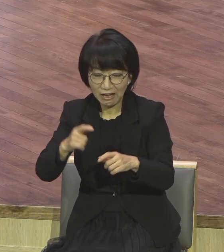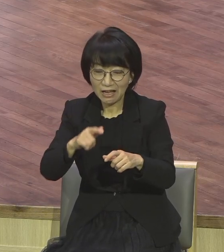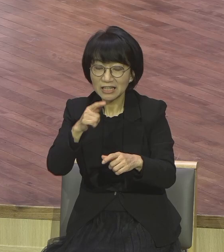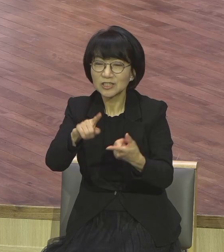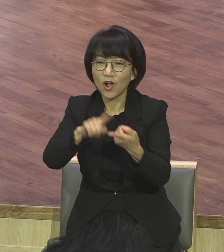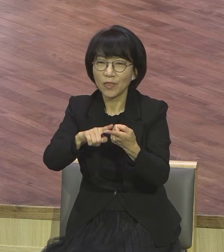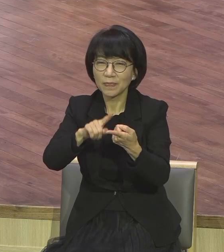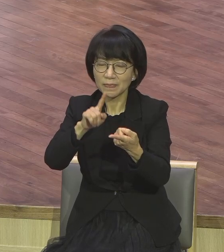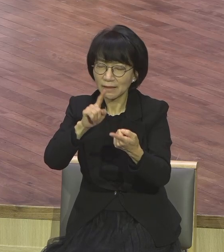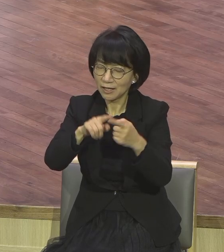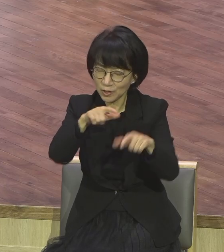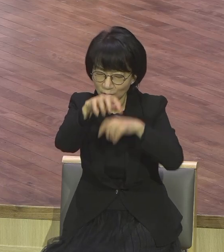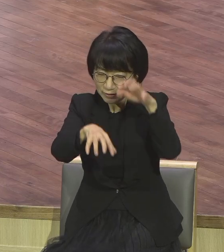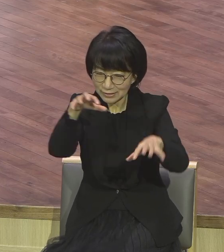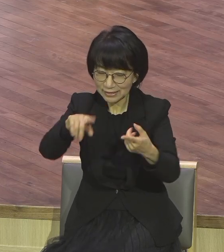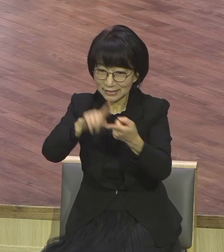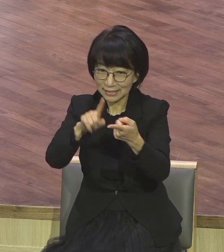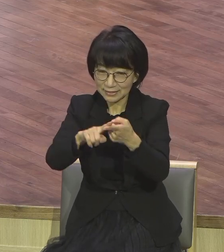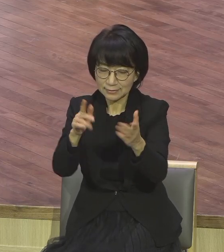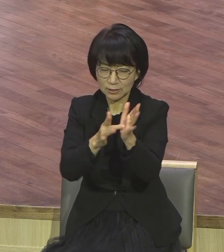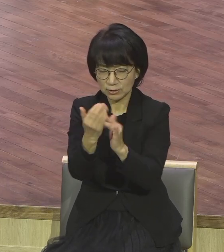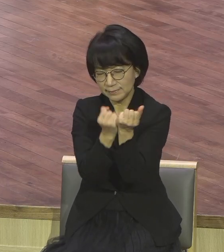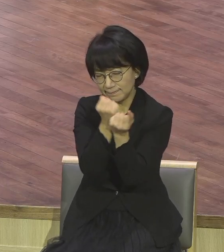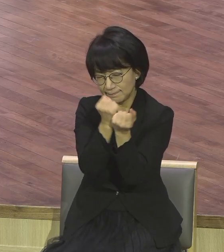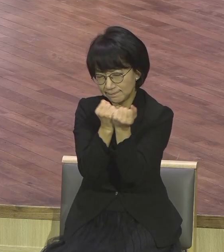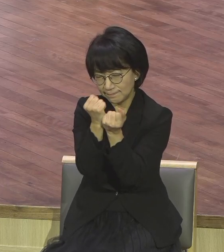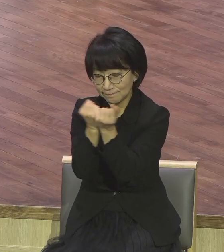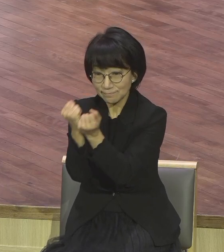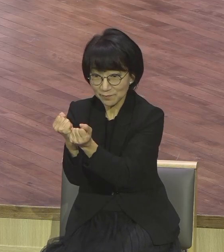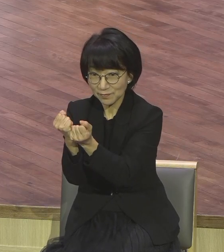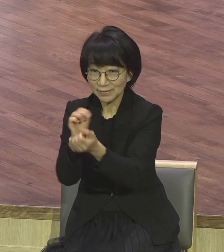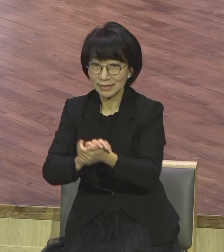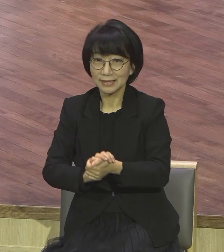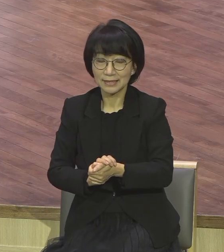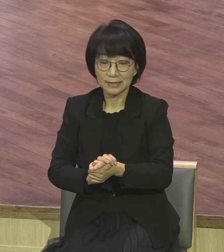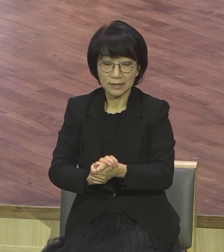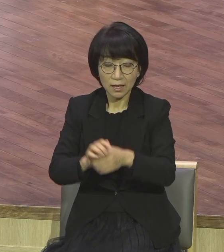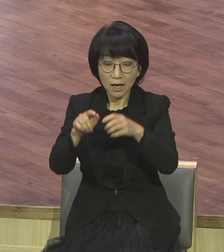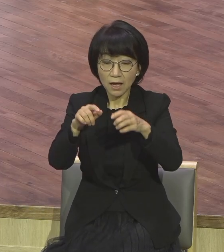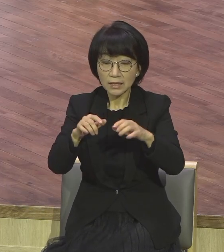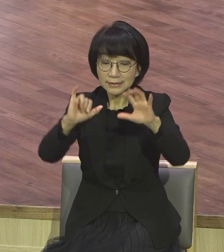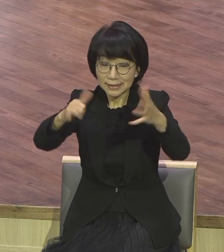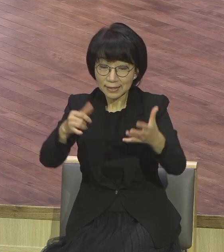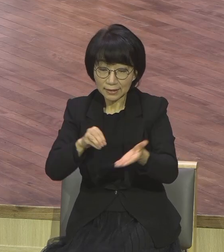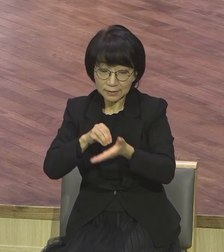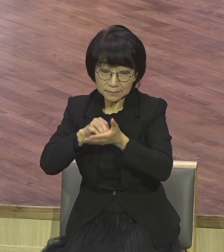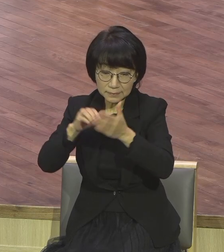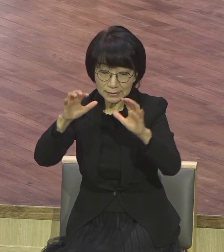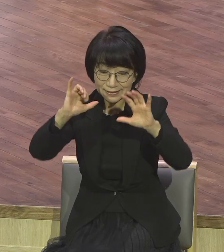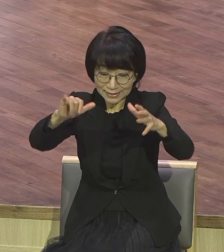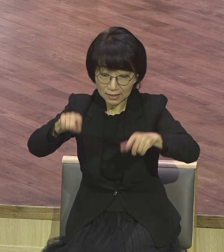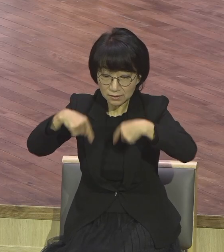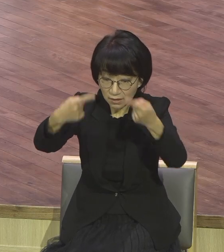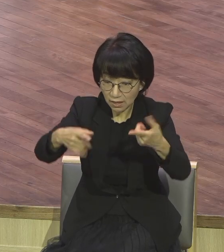말씀하시면서 현장에 나가면 이런 이런 문제들이 발생할 것이다. 그런데